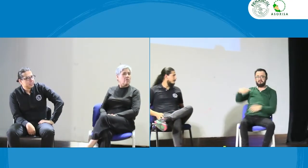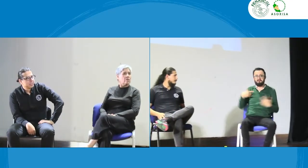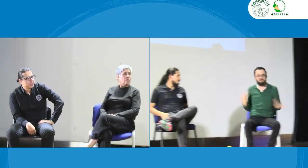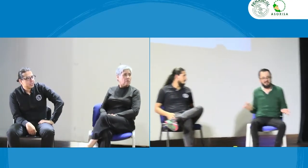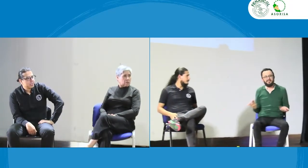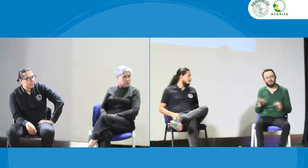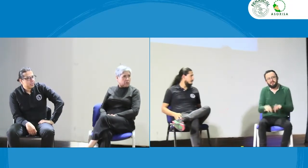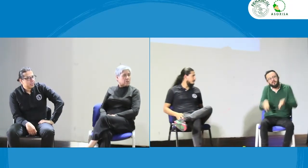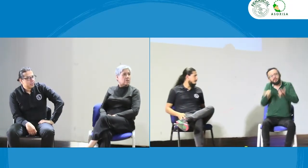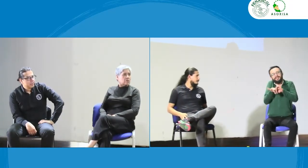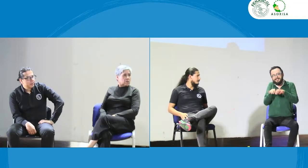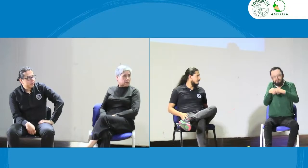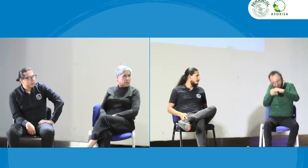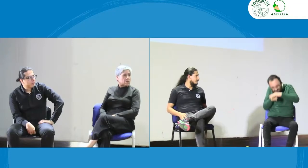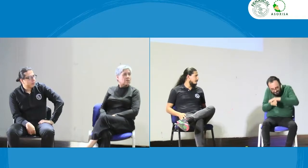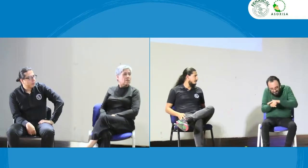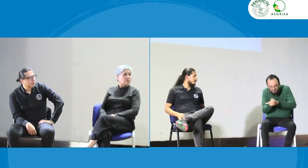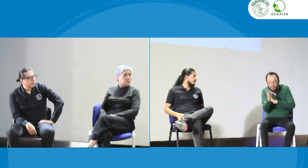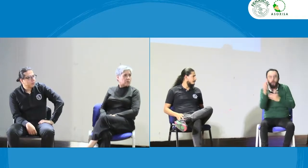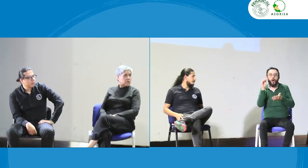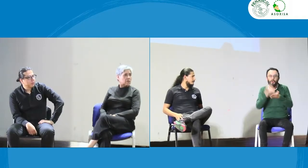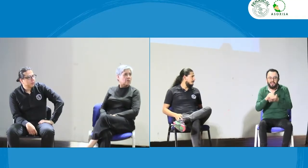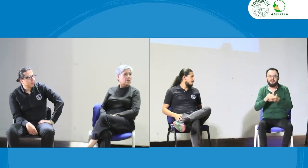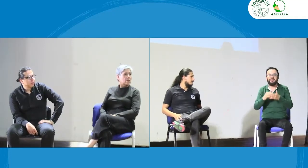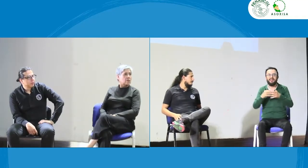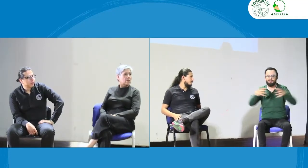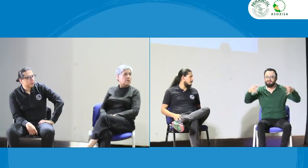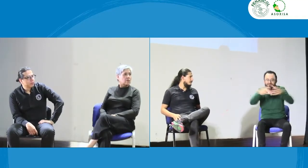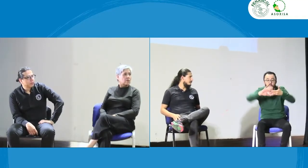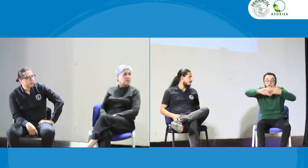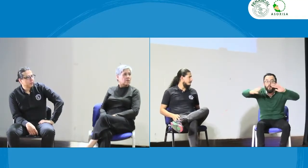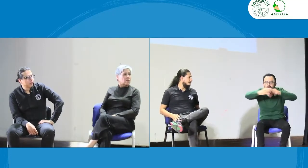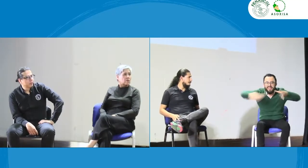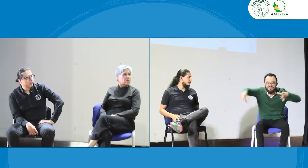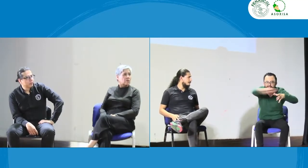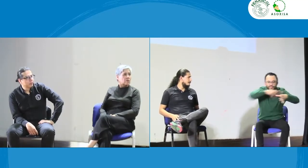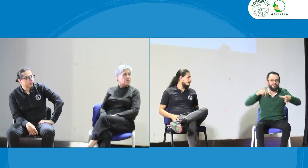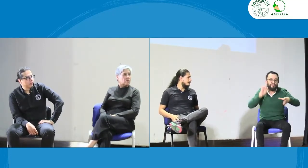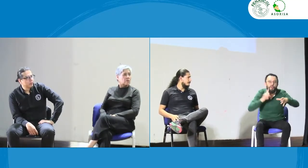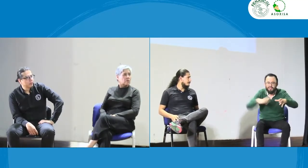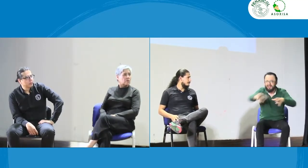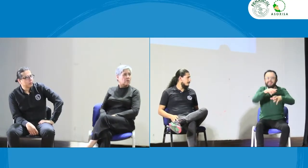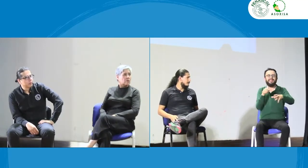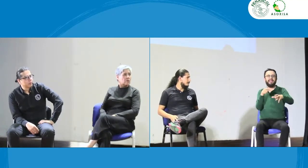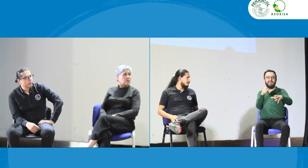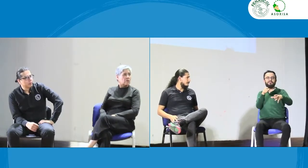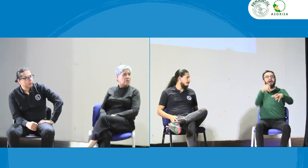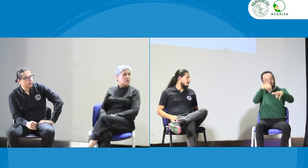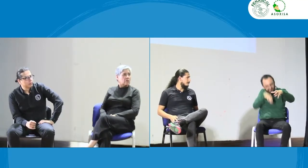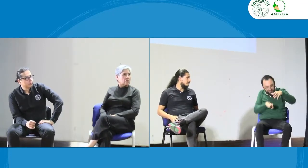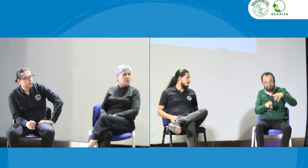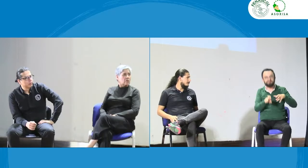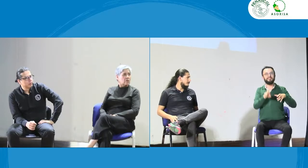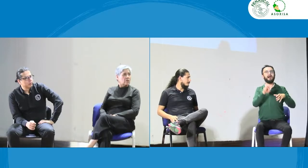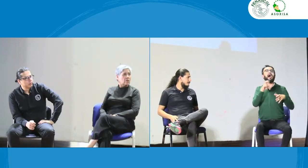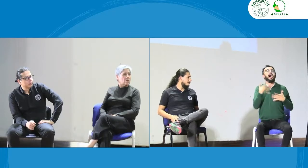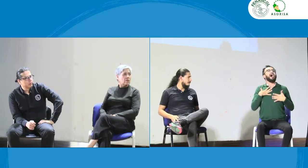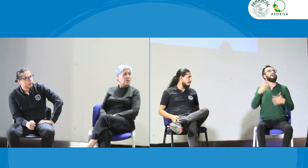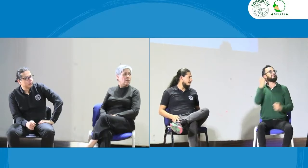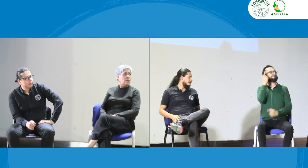para promover el derecho de la persona sobre la accesibilidad y que lo veamos con toda la comunidad que estemos allí,